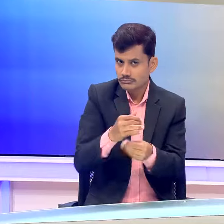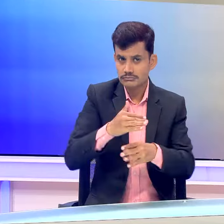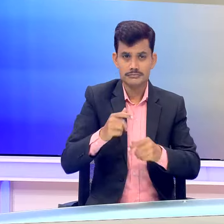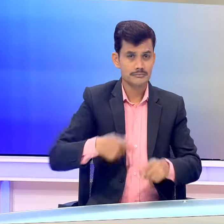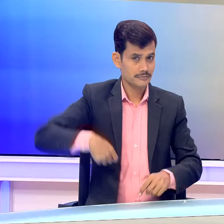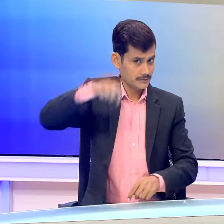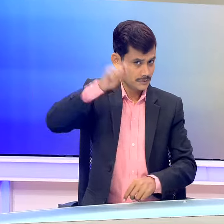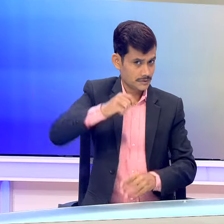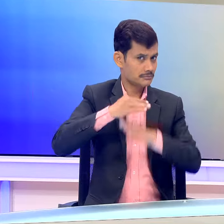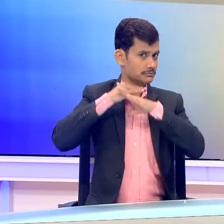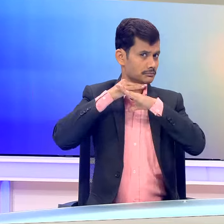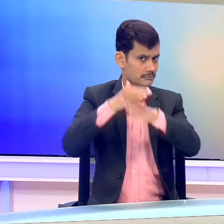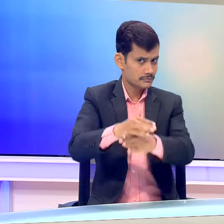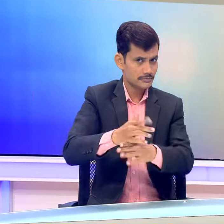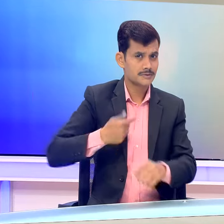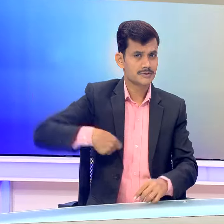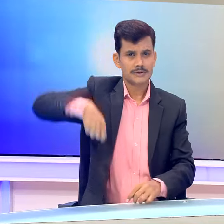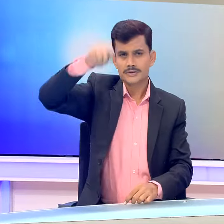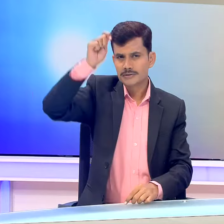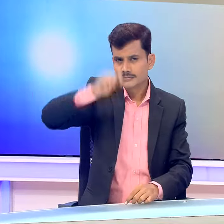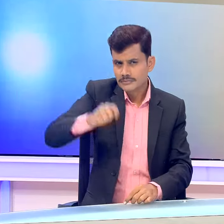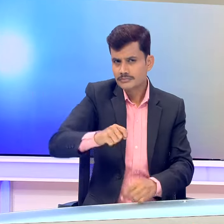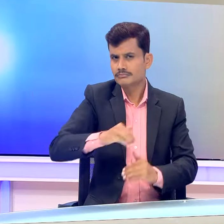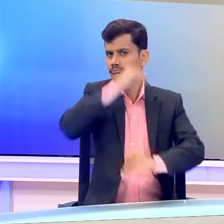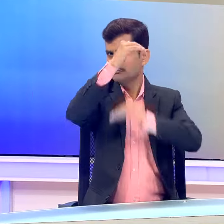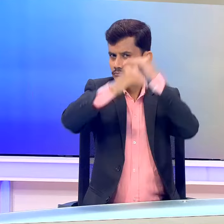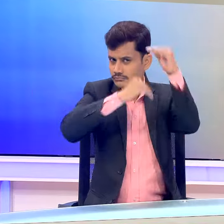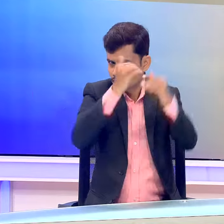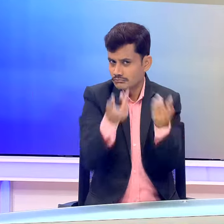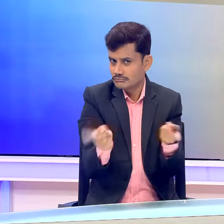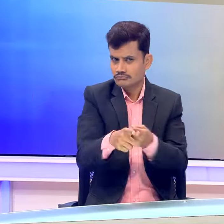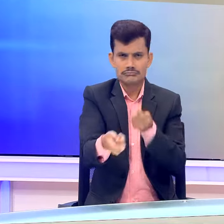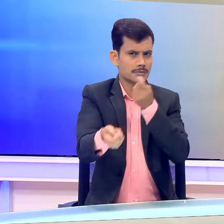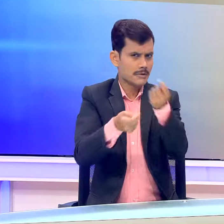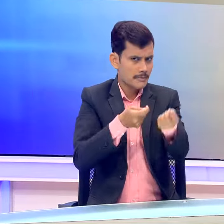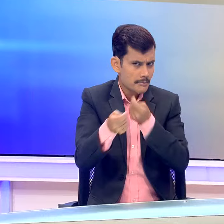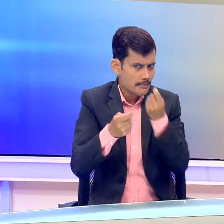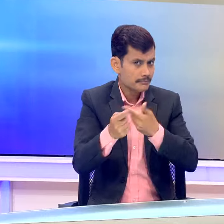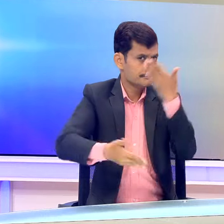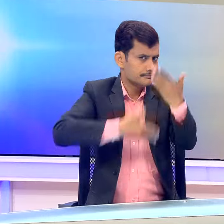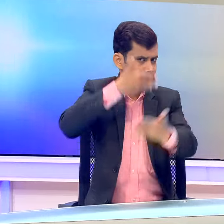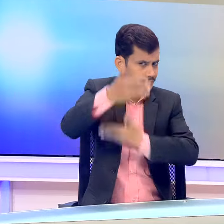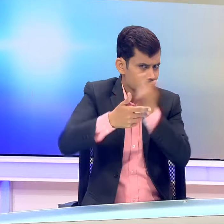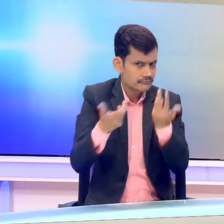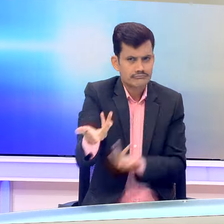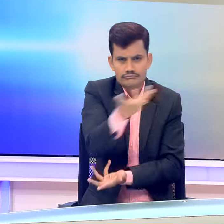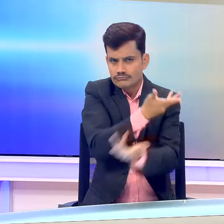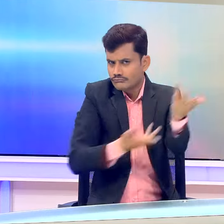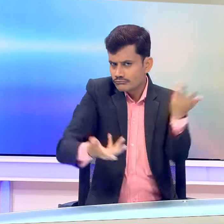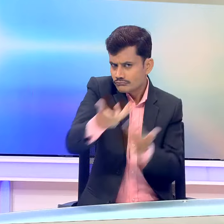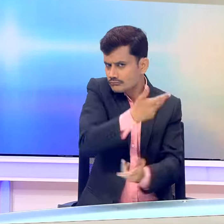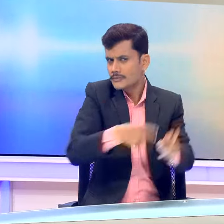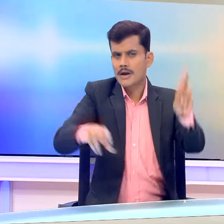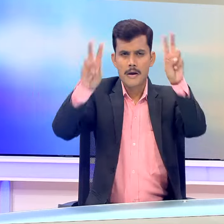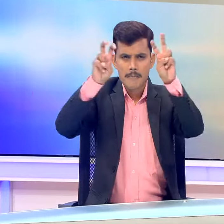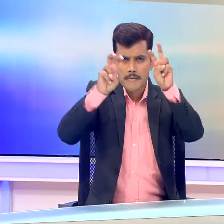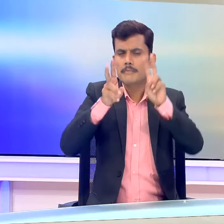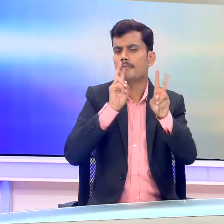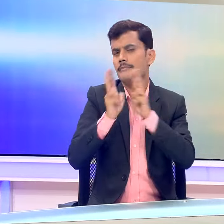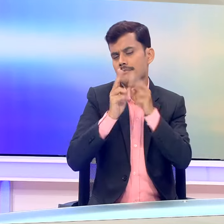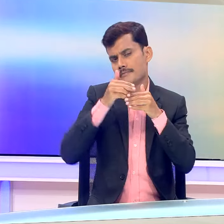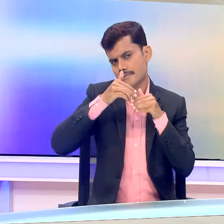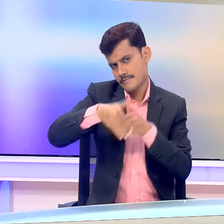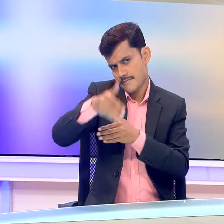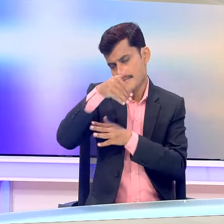और नियायक कल्यान मामला प्रबंधन और नियायक प्रशिक्षन पर विचार विमर्ष और चर्चा क की जा रही है